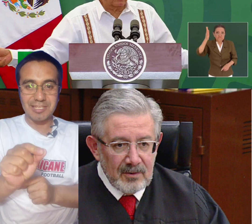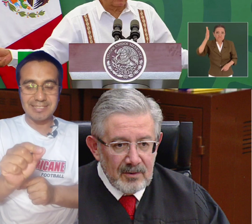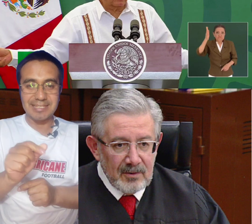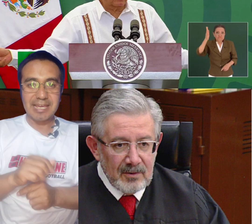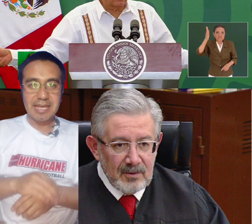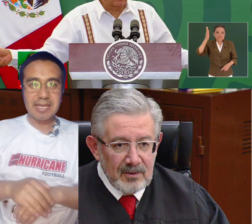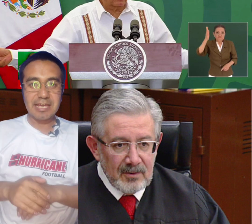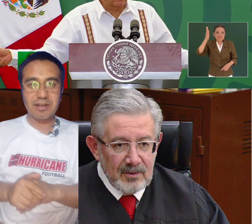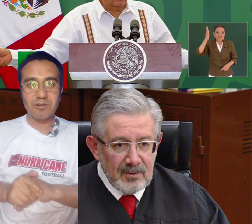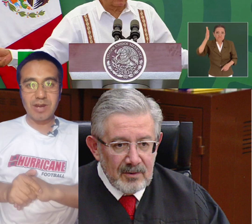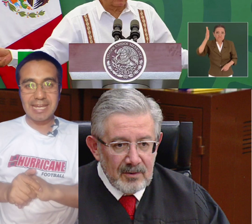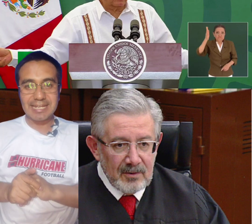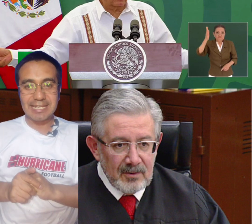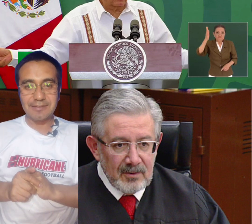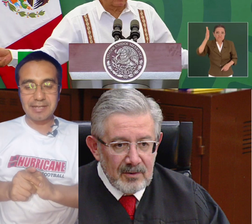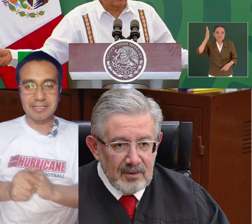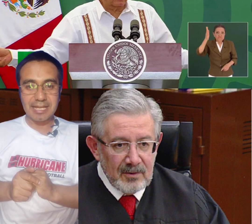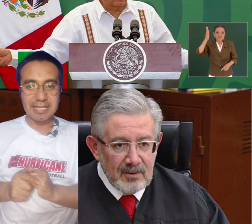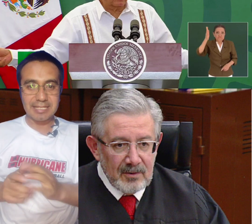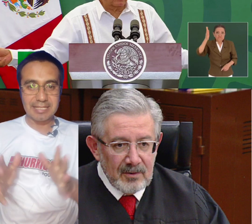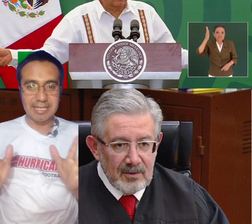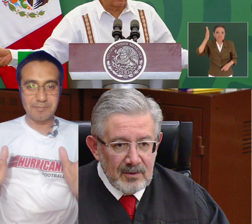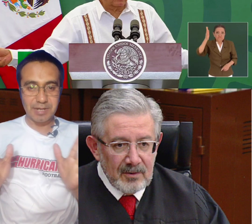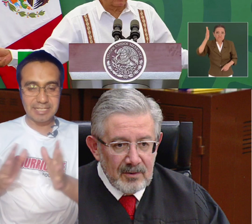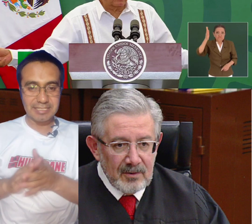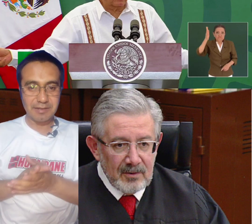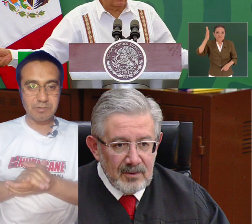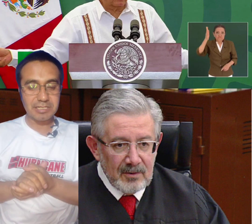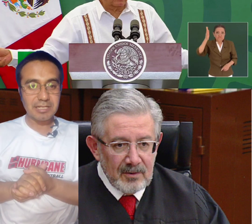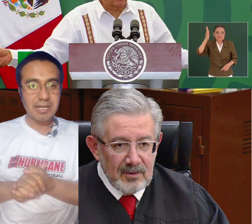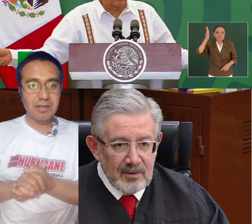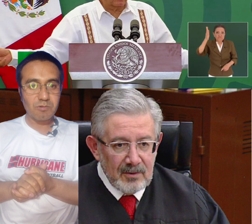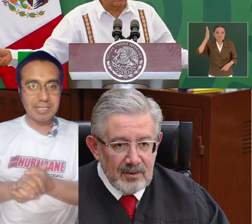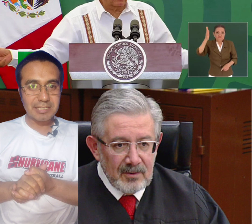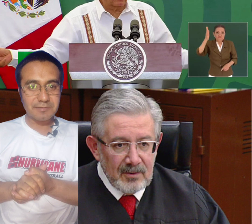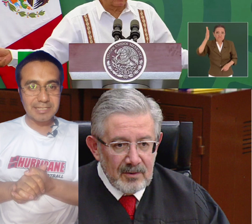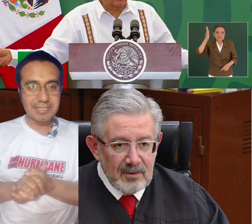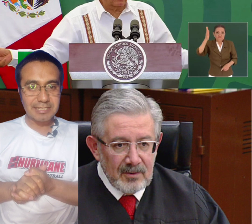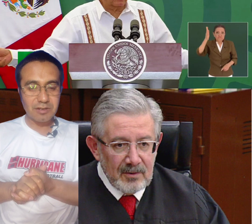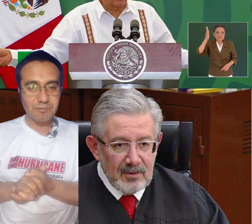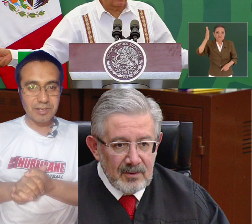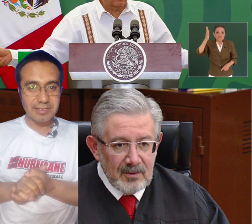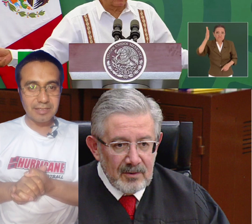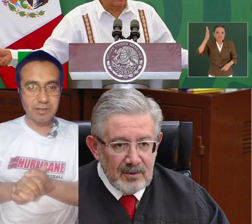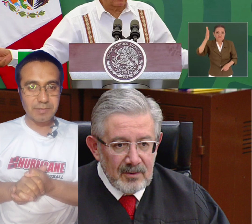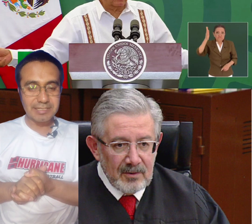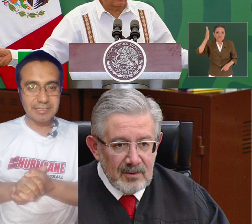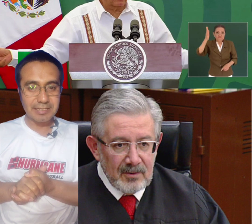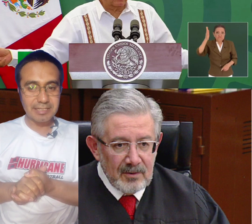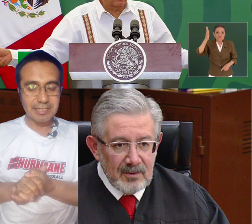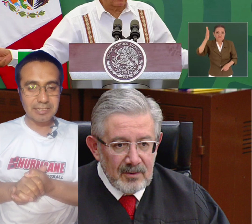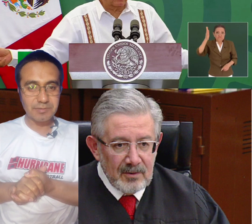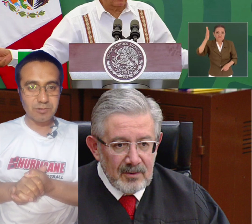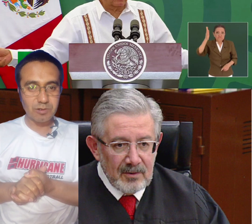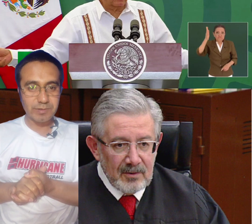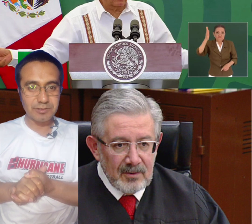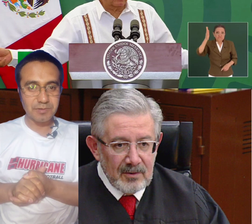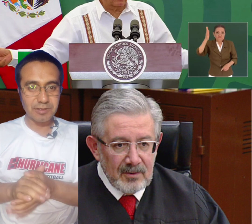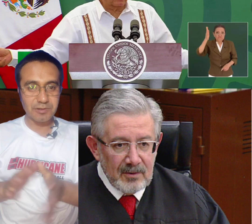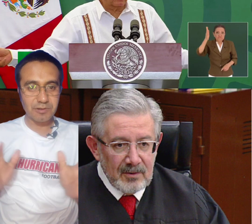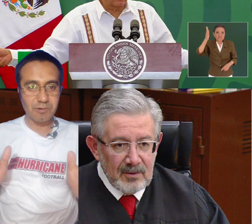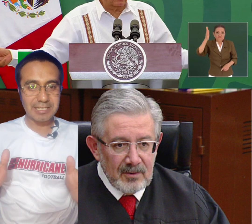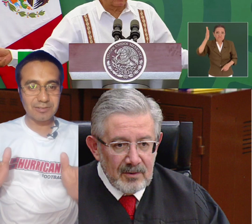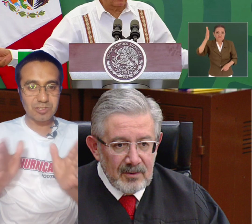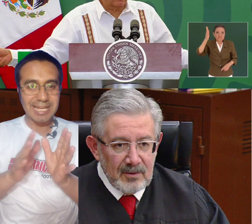agredido y dicen que no hay libertad de prensa pues cuántas veces han ofendido al presidente Andrés Manuel